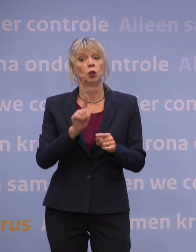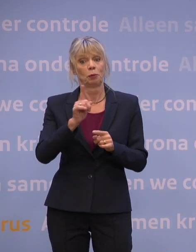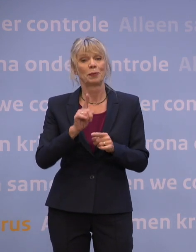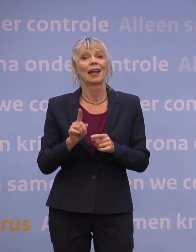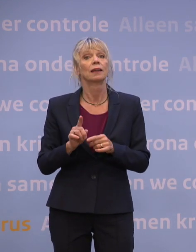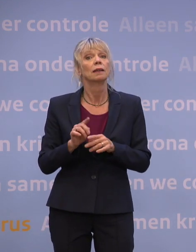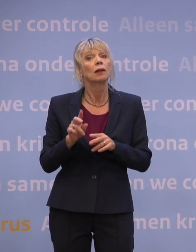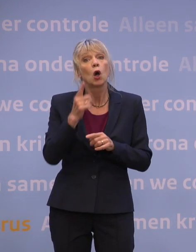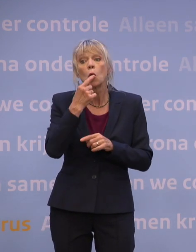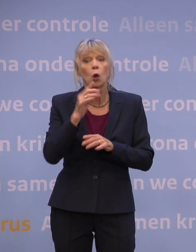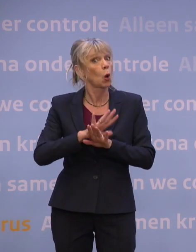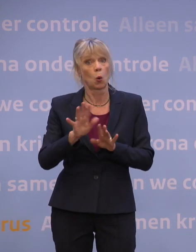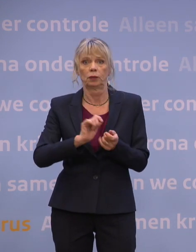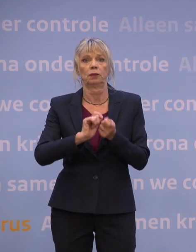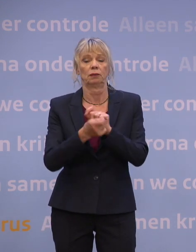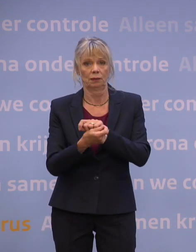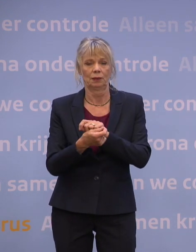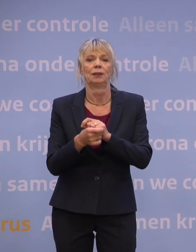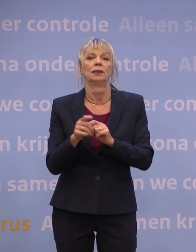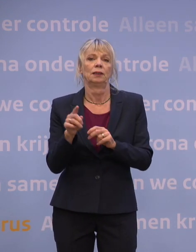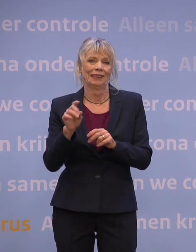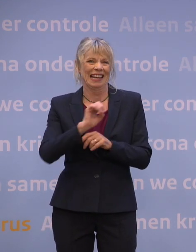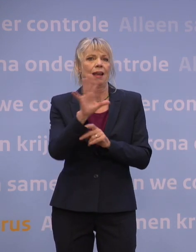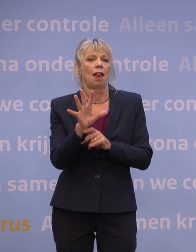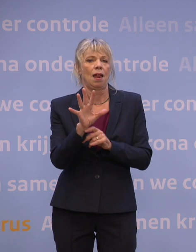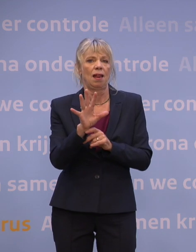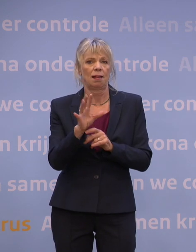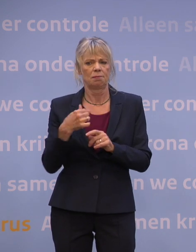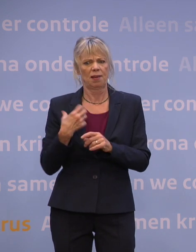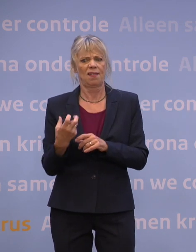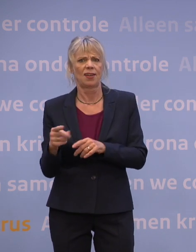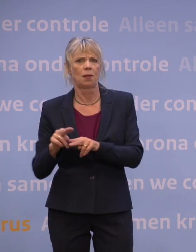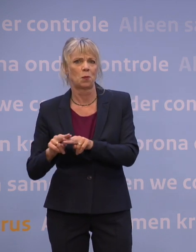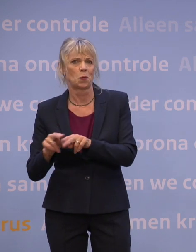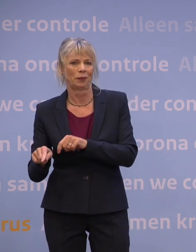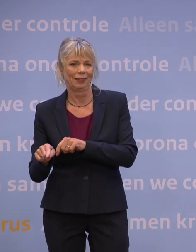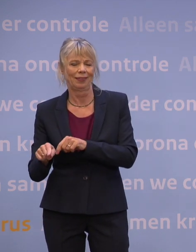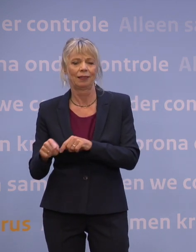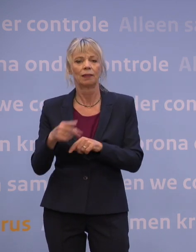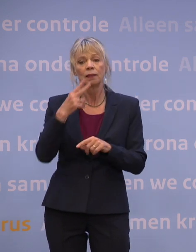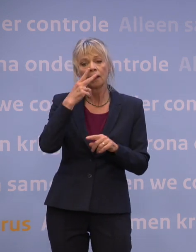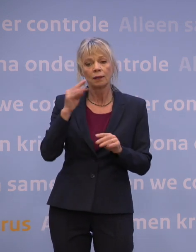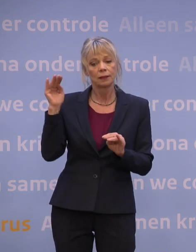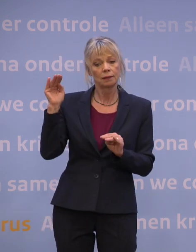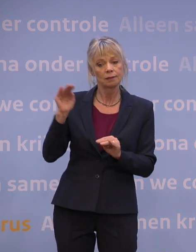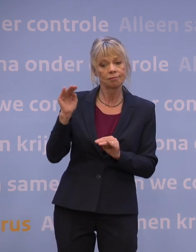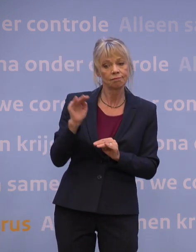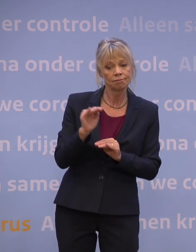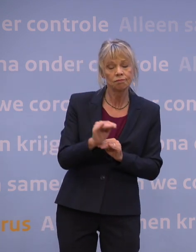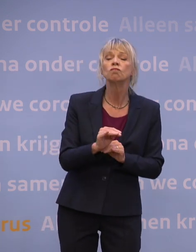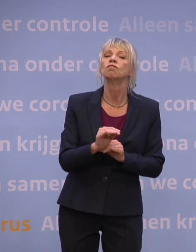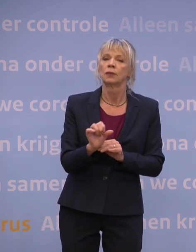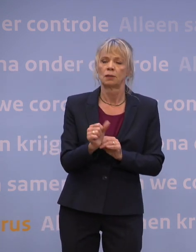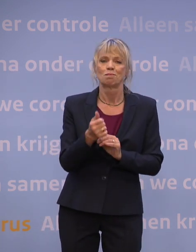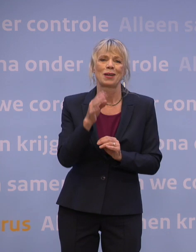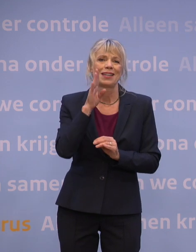geel gaan. Maar we willen natuurlijk op groen, en de aanname is dat met het huidige tempo waarin het naar beneden gaat, je begin juli op groen zou kunnen staan. Dat is de